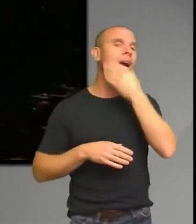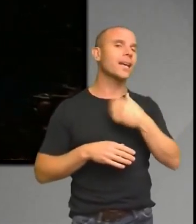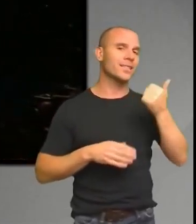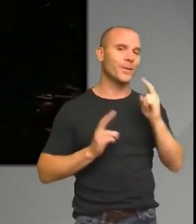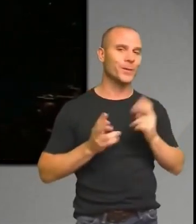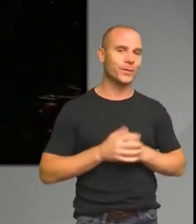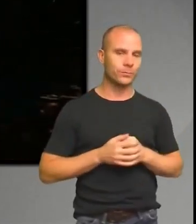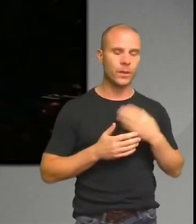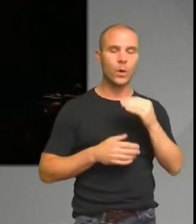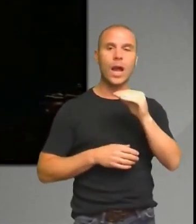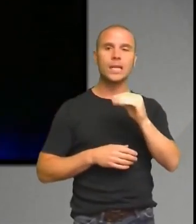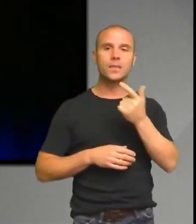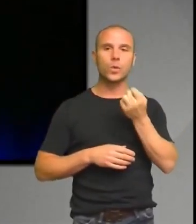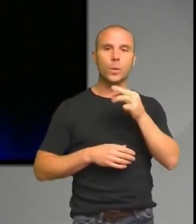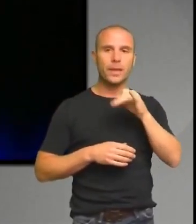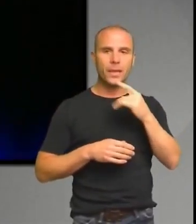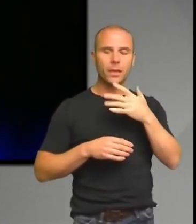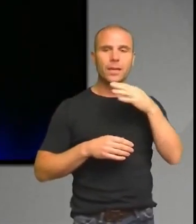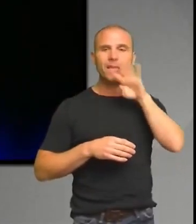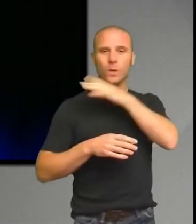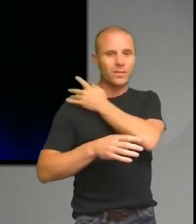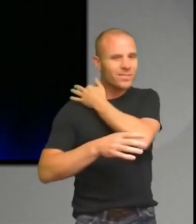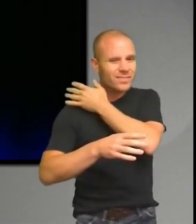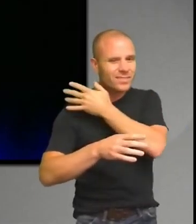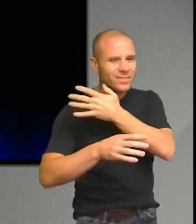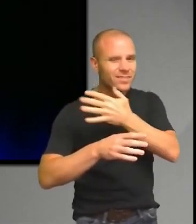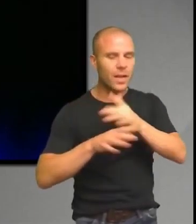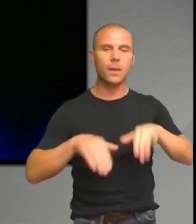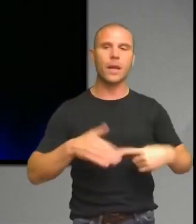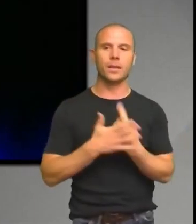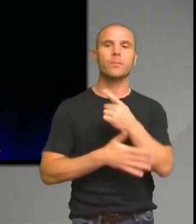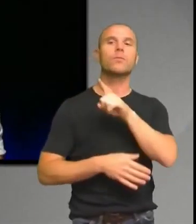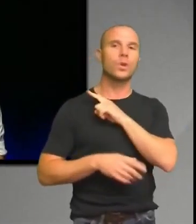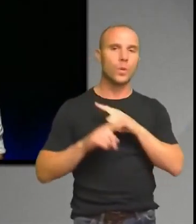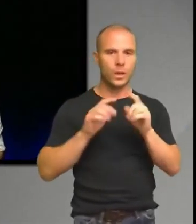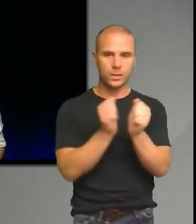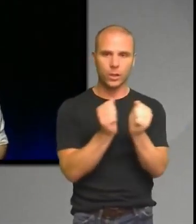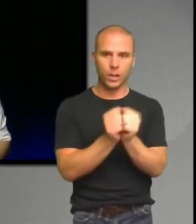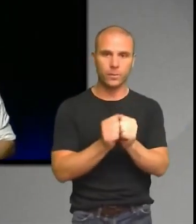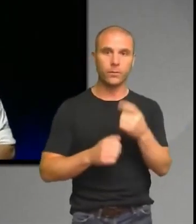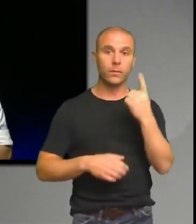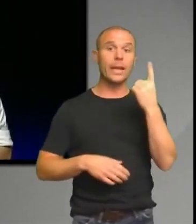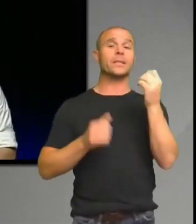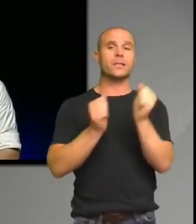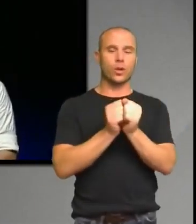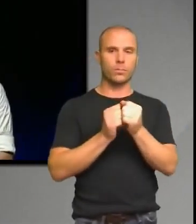så har det hänt väldigt många reverserande saker. En sak som hände var att en av mina stora idoler,